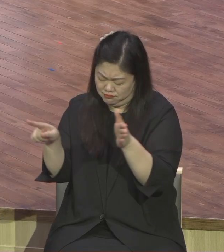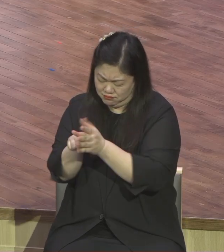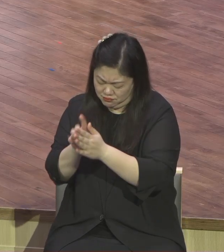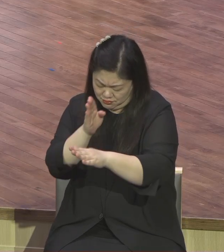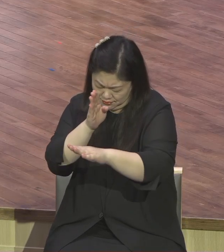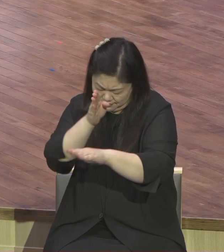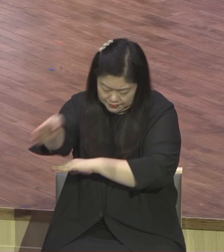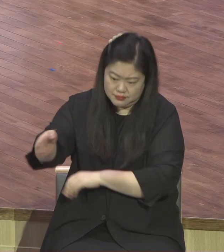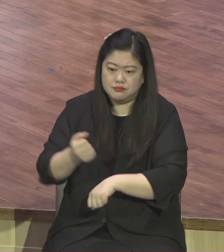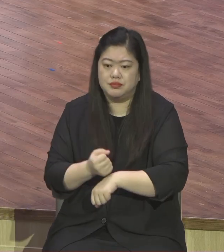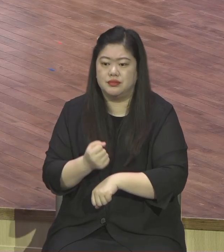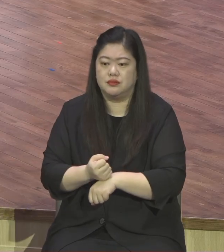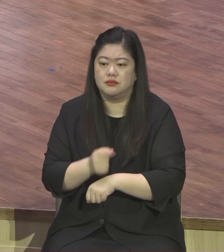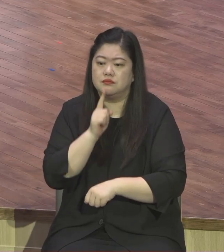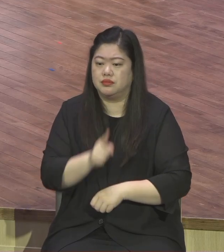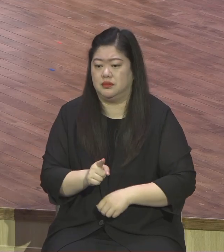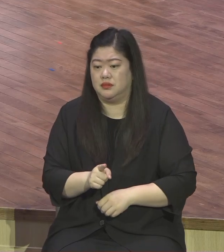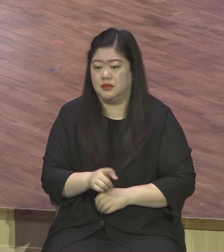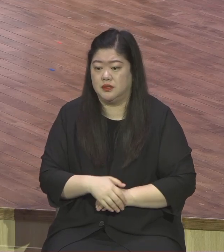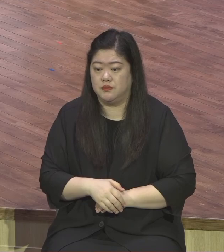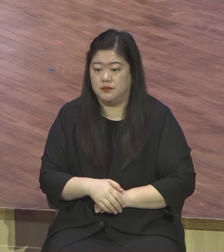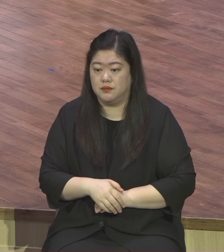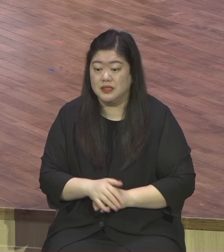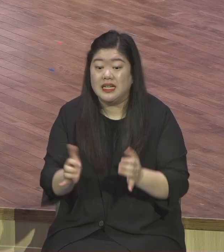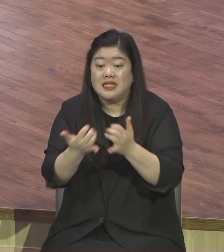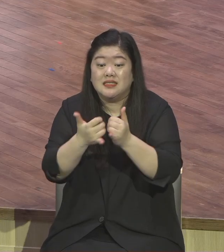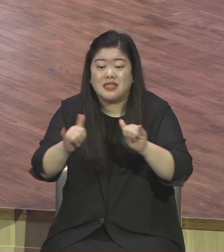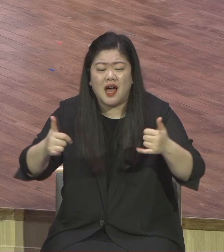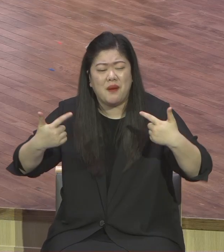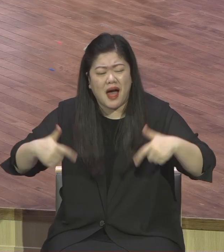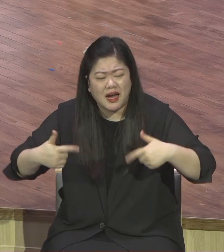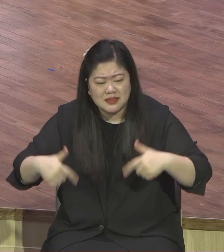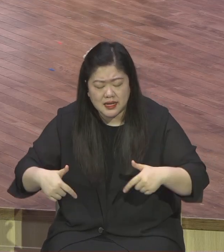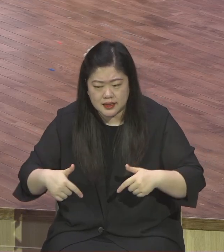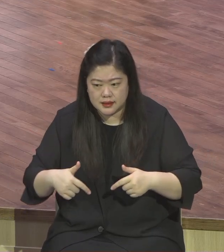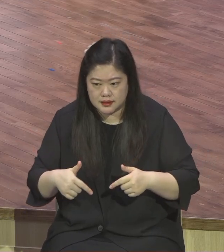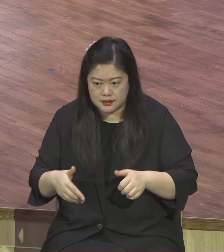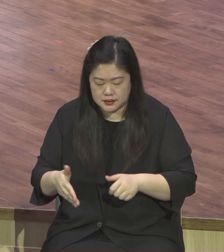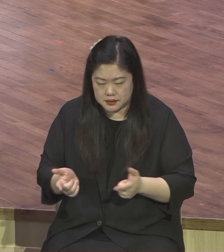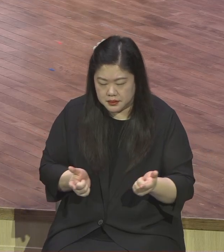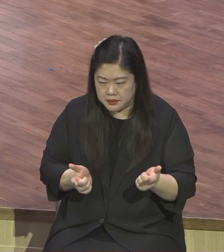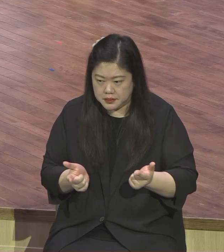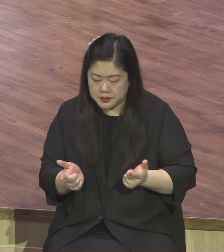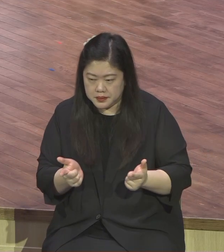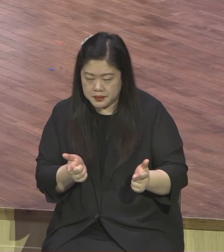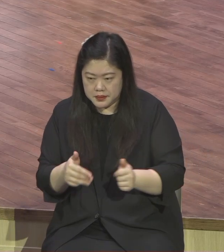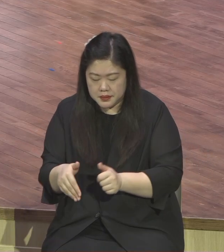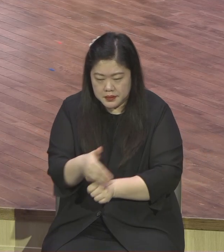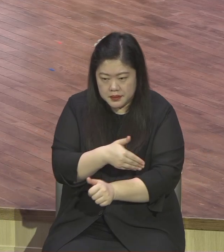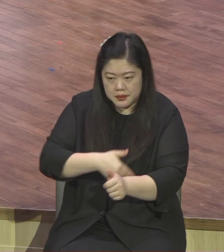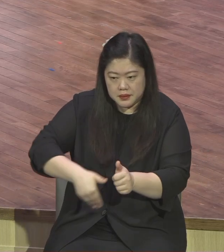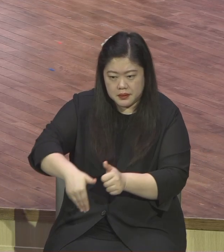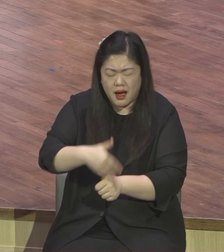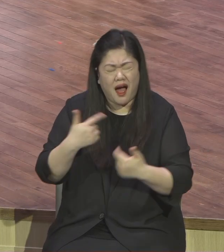계산을 해 앞뒤로 계산을 해 아무리 계산해도 답이 안 나와요 계산은